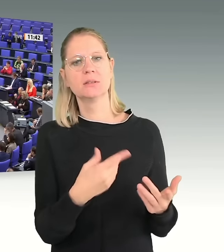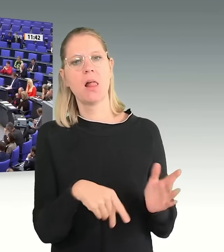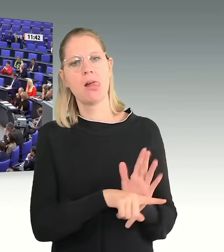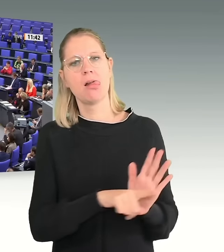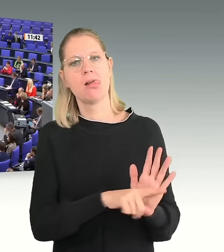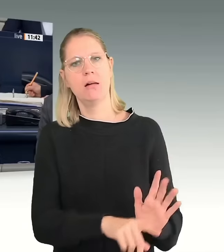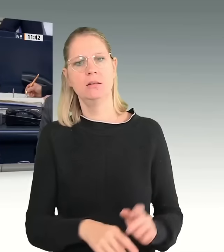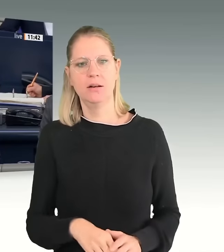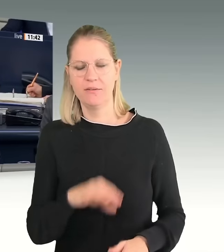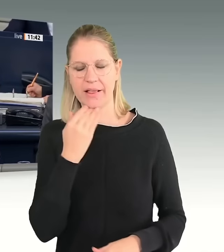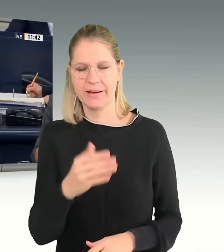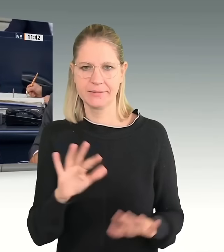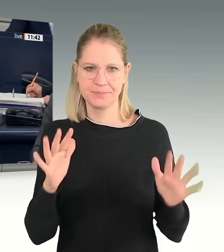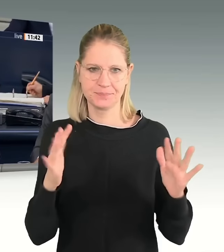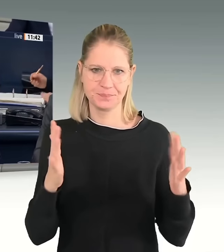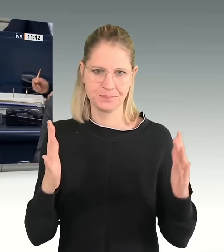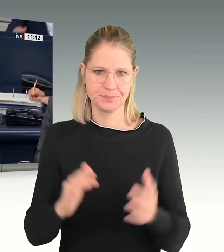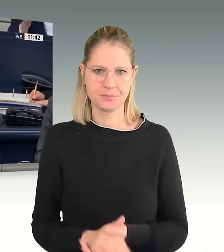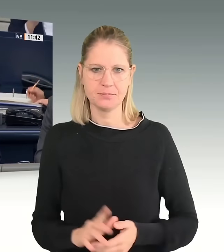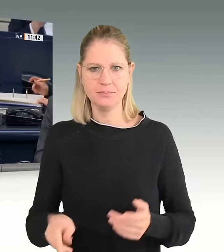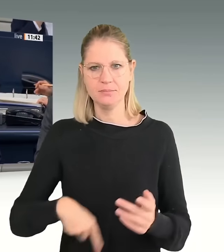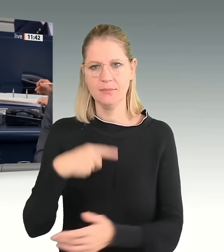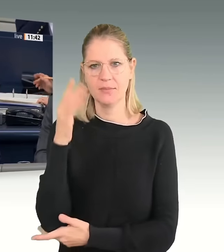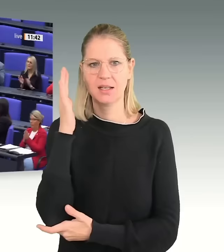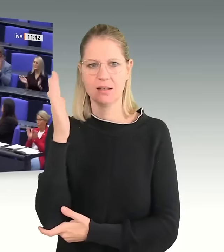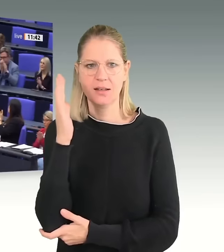Letzter Redner in dieser Debatte ist der Kollege Jens Beig, SPD-Fraktion.